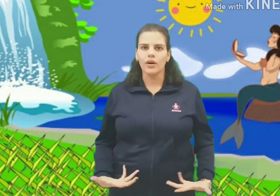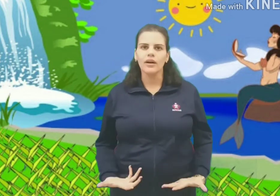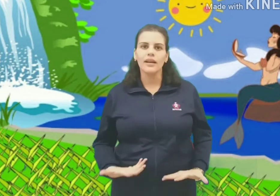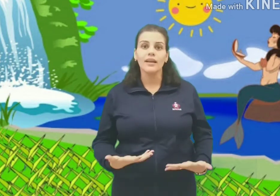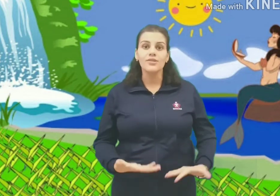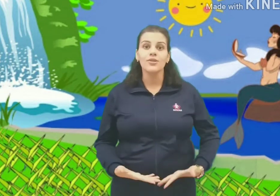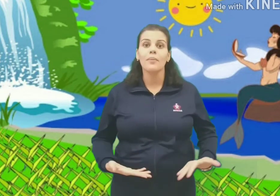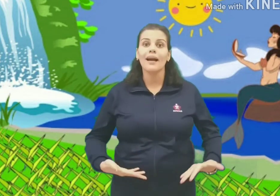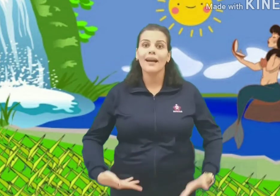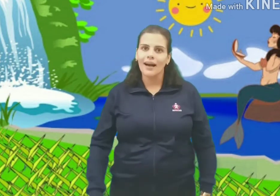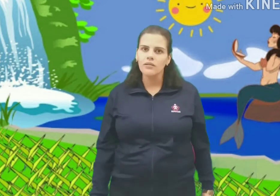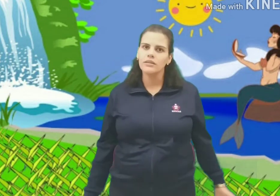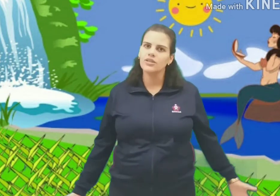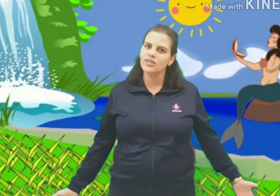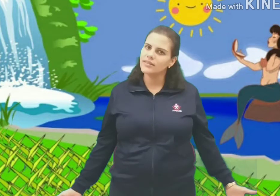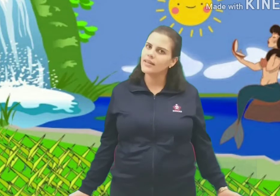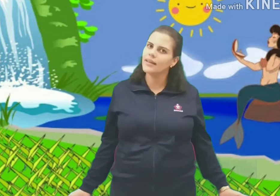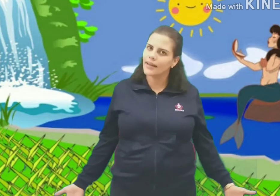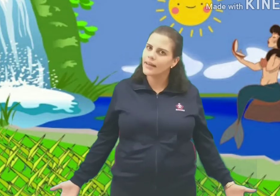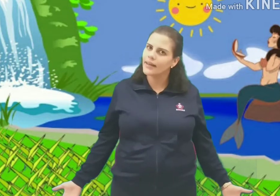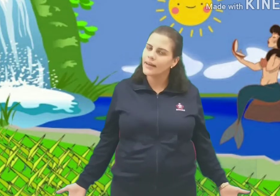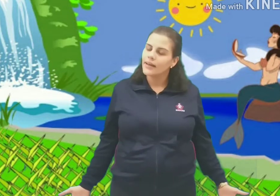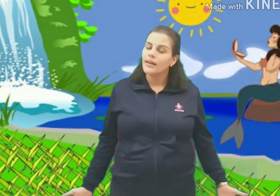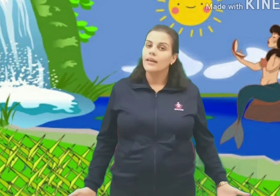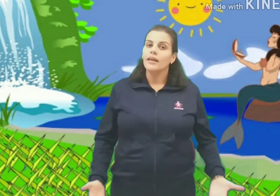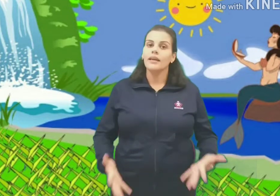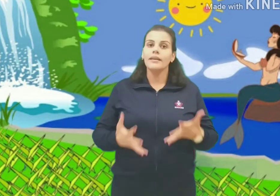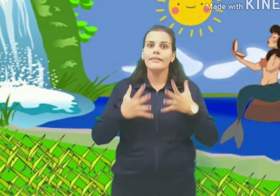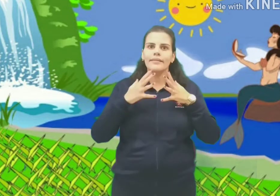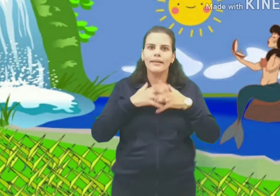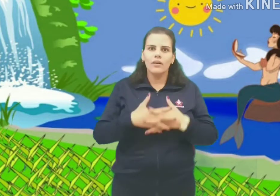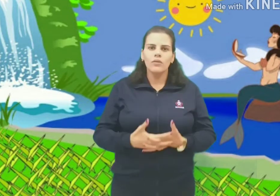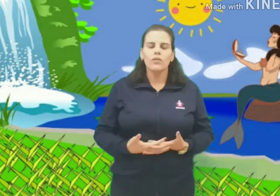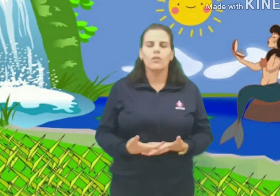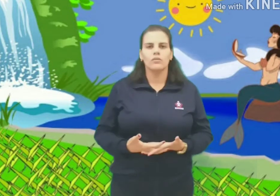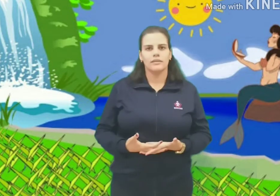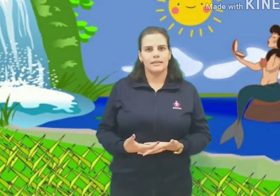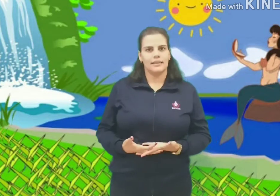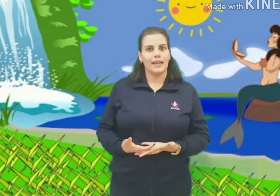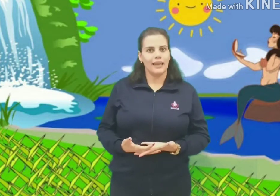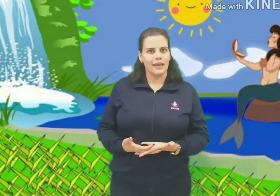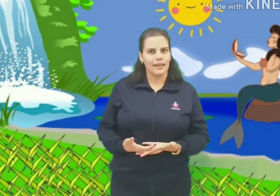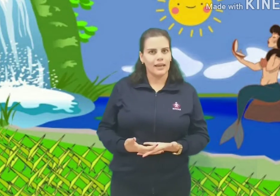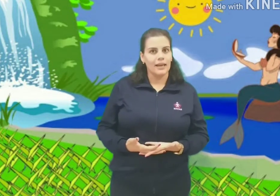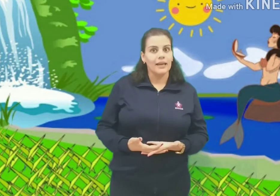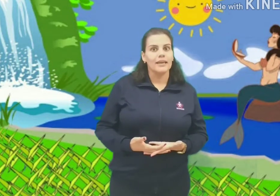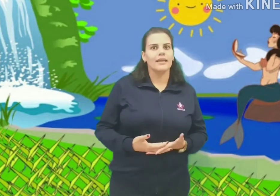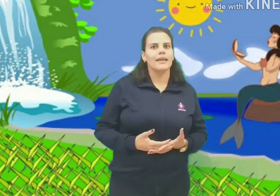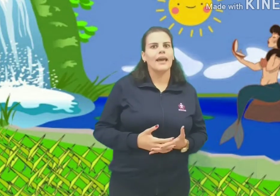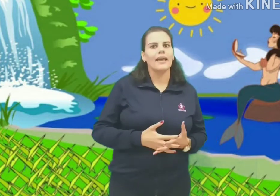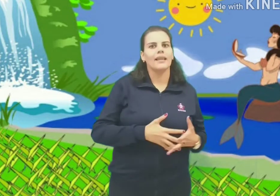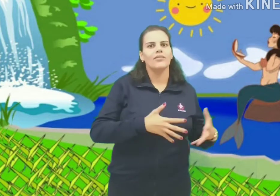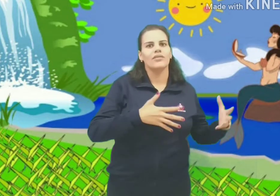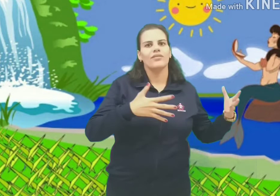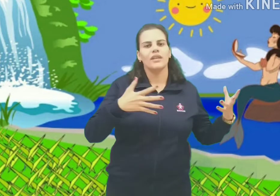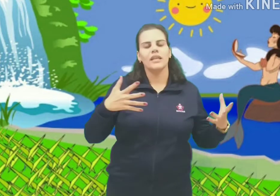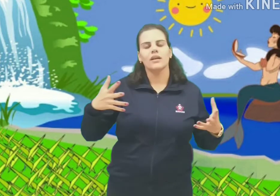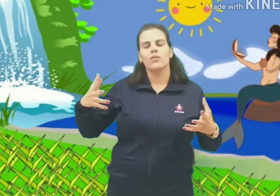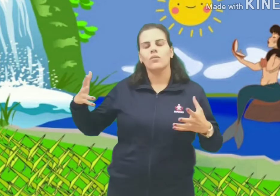ora, ela tinha uma cauda de sereia. E então, conta-se a lenda que ela vivia com